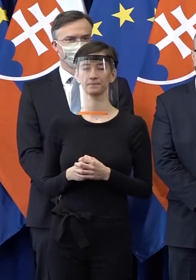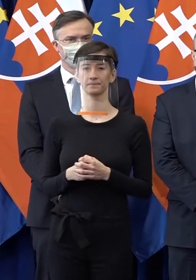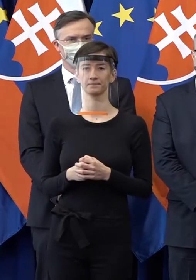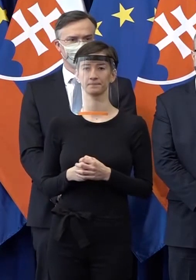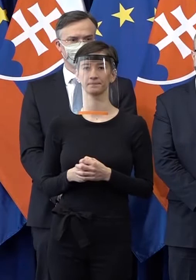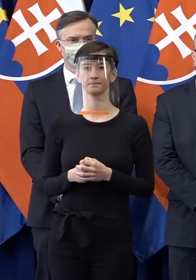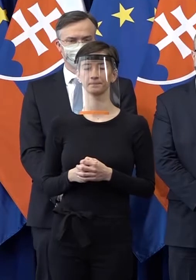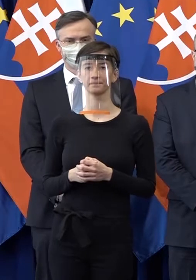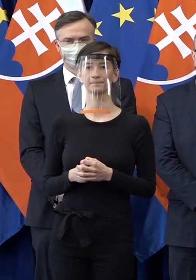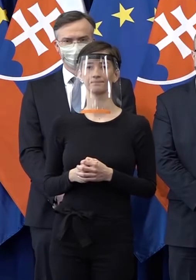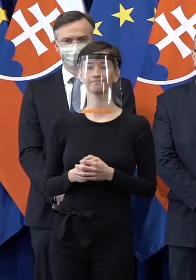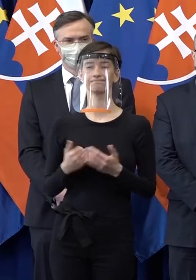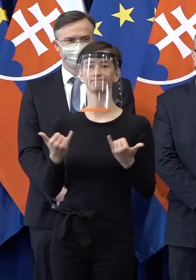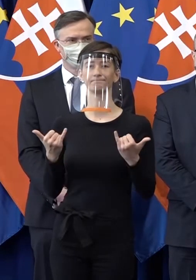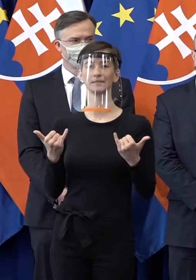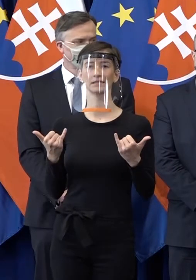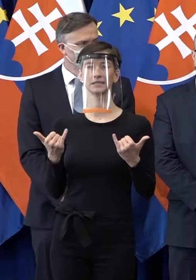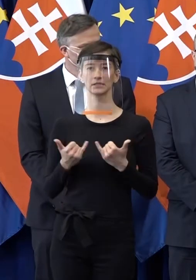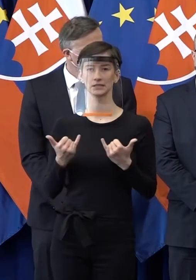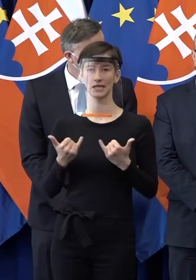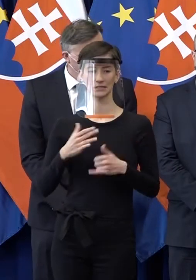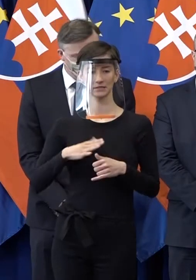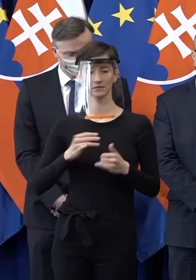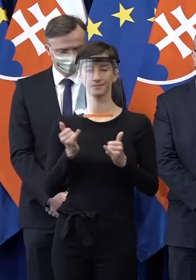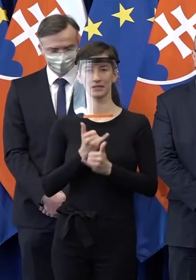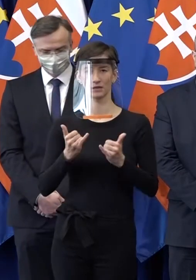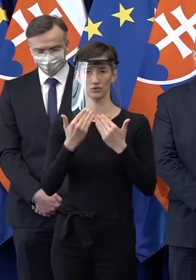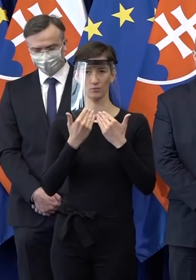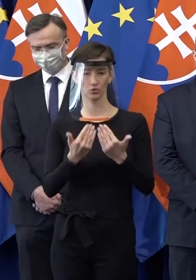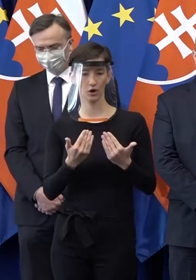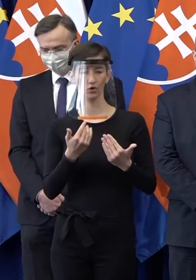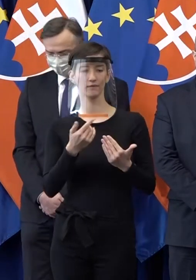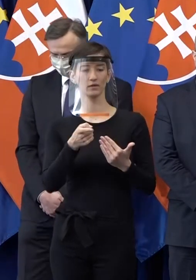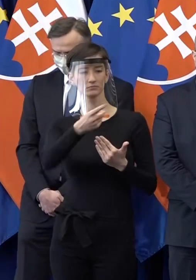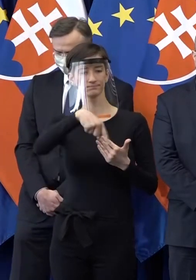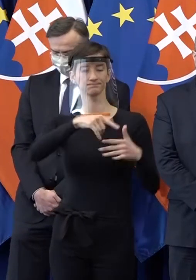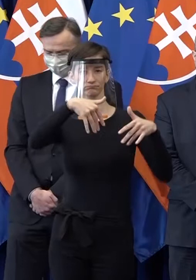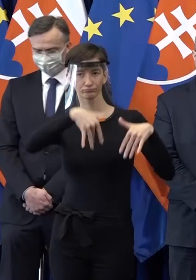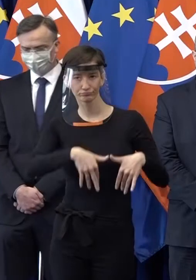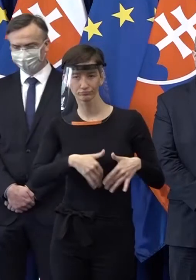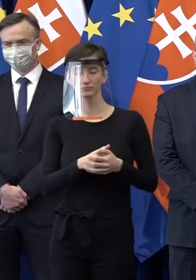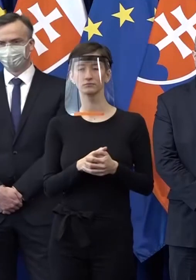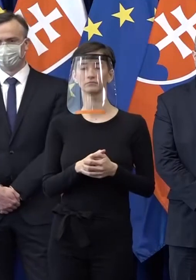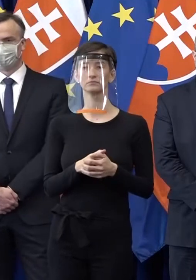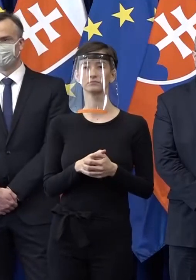Dovolte, aby som teda z tohto miesta vám poďakoval za vašu účasť a za to, že sme začali tento dialog.